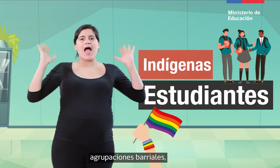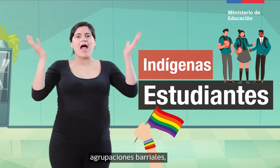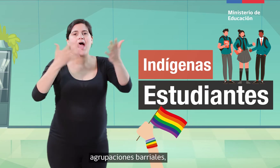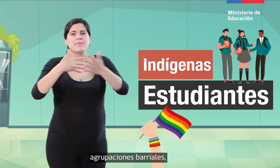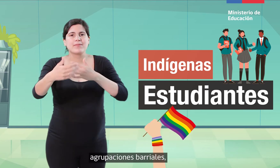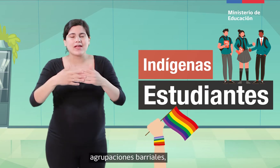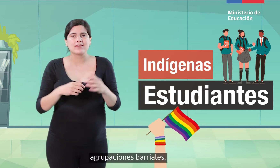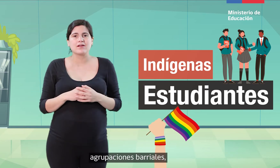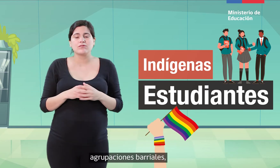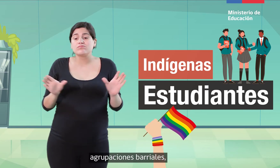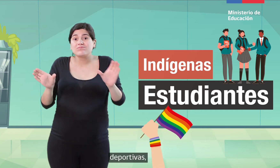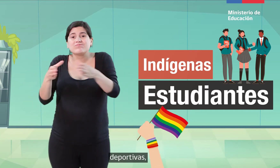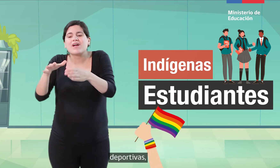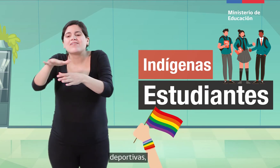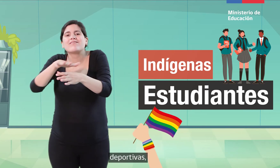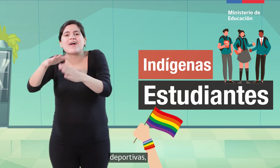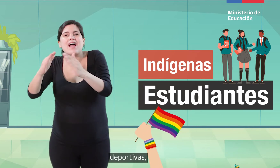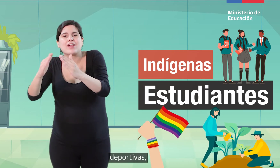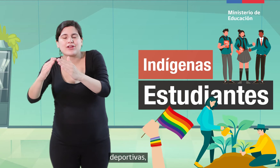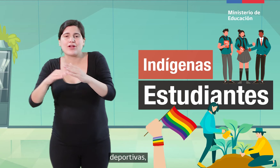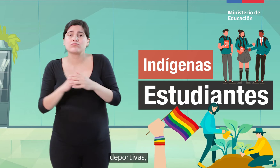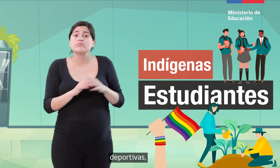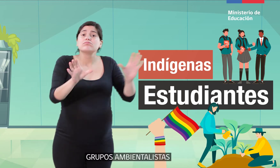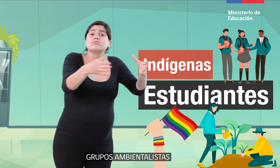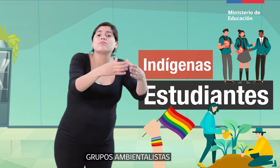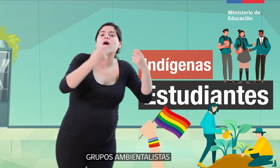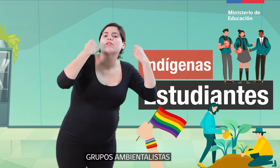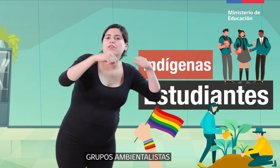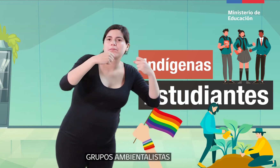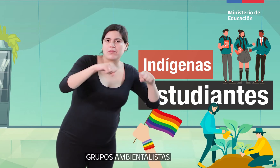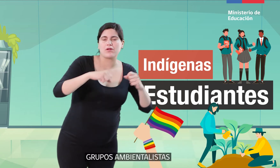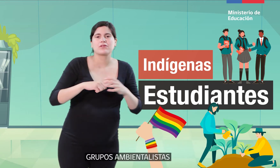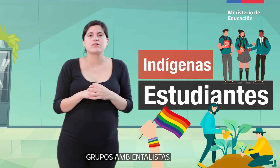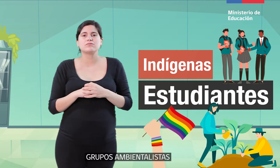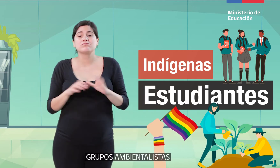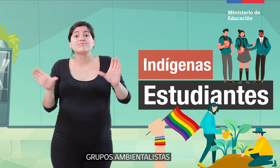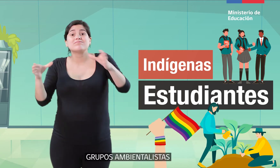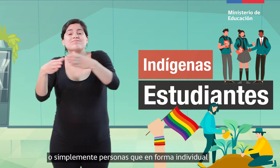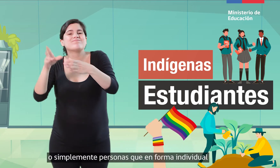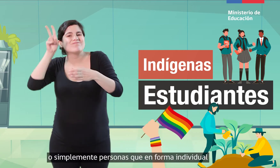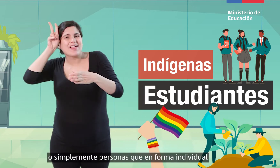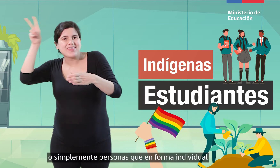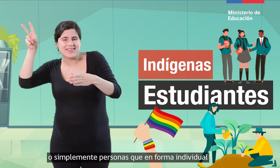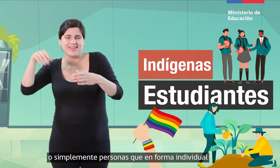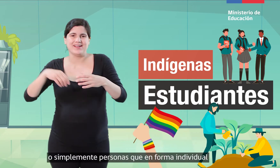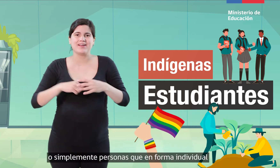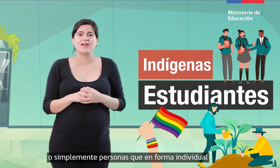barriales, deportivas, grupos ambientalistas o simplemente personas